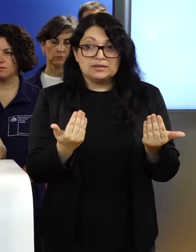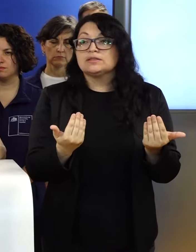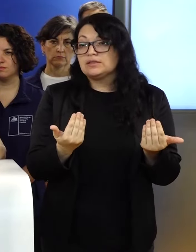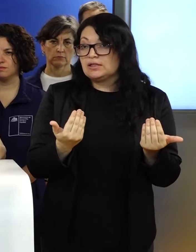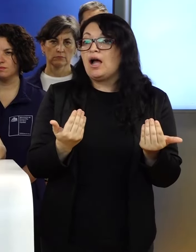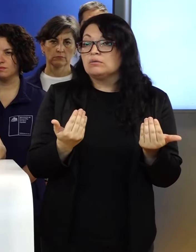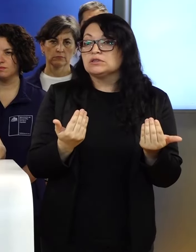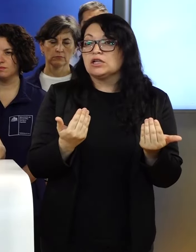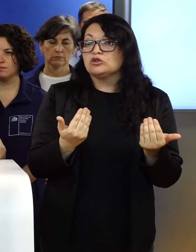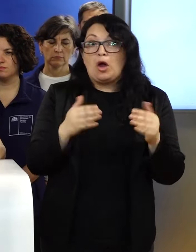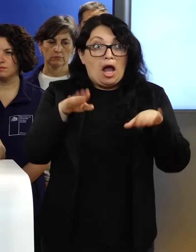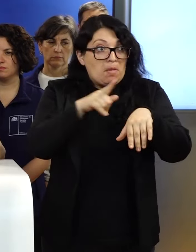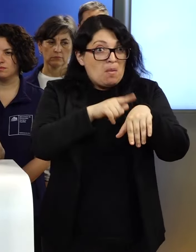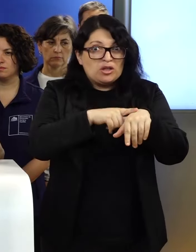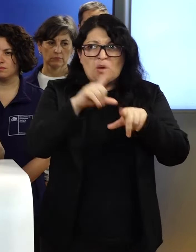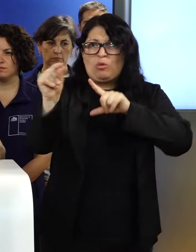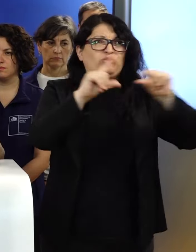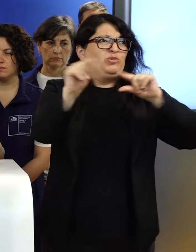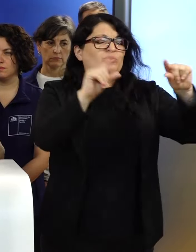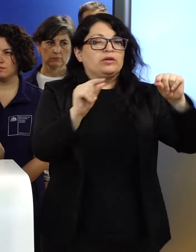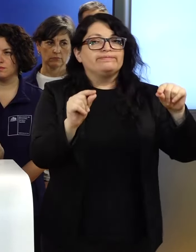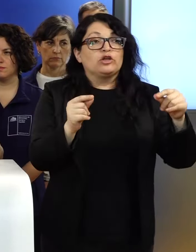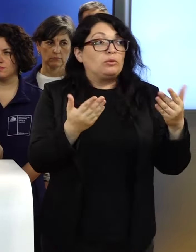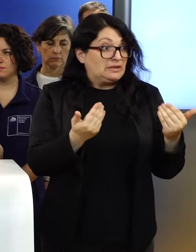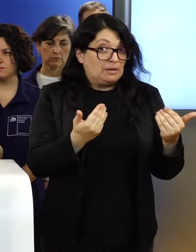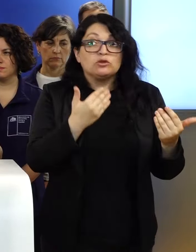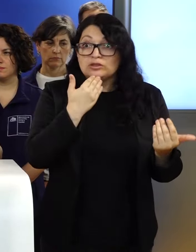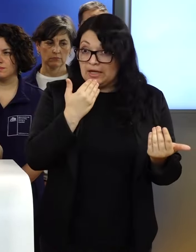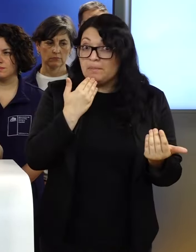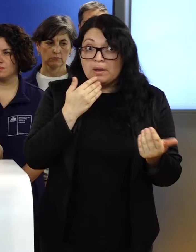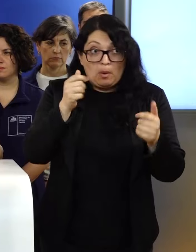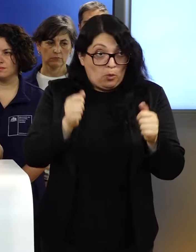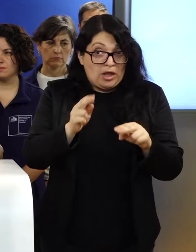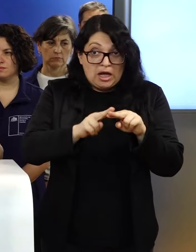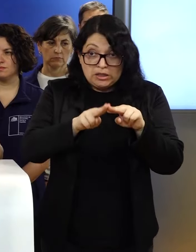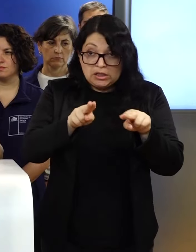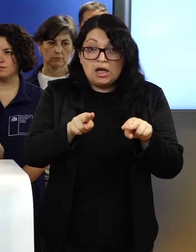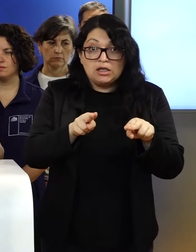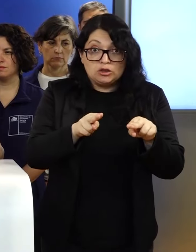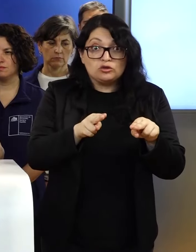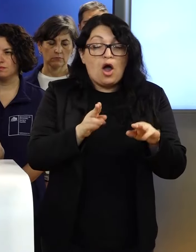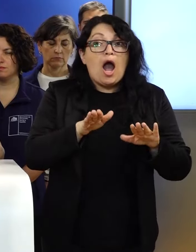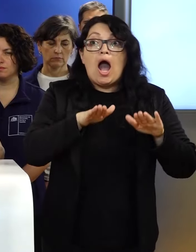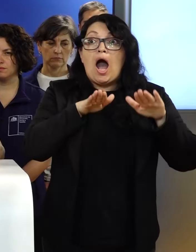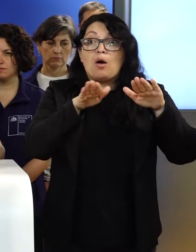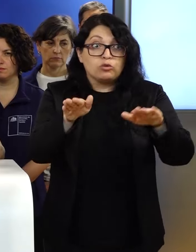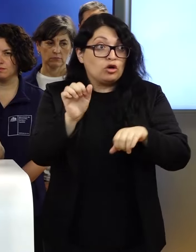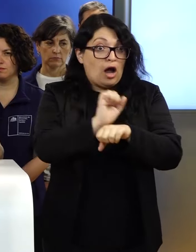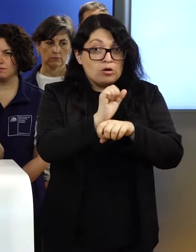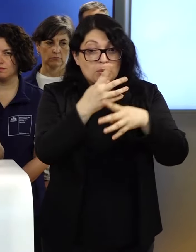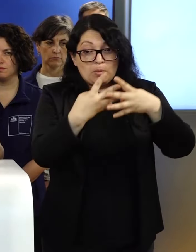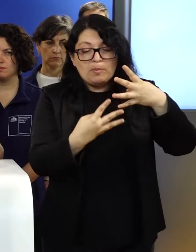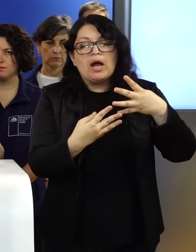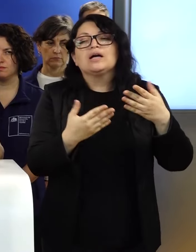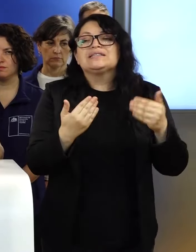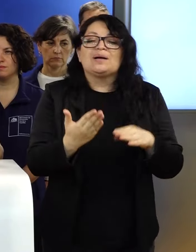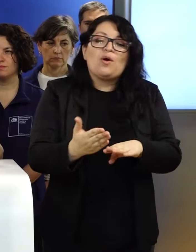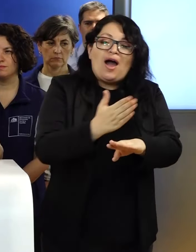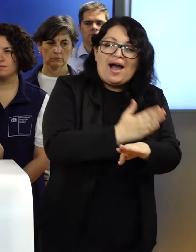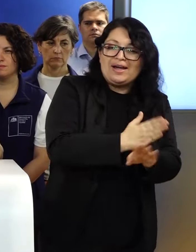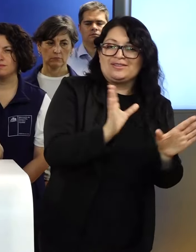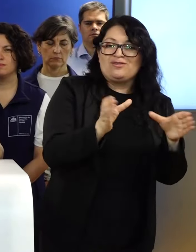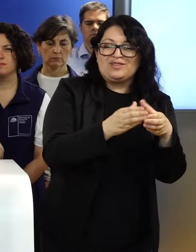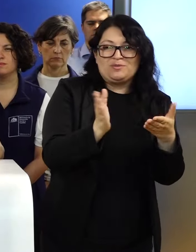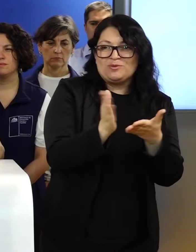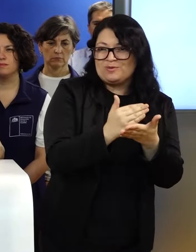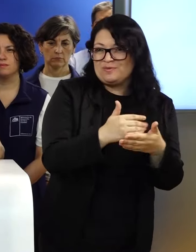evacuaciones simultáneas, y como se requiere apoyo terrestre para hacerlos, tenemos que organizar esos equipos terrestres para